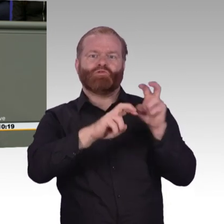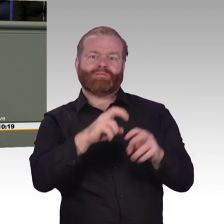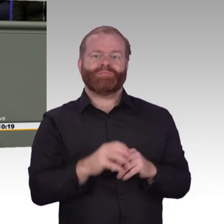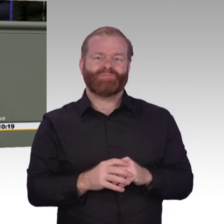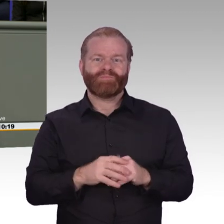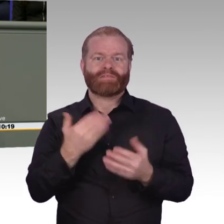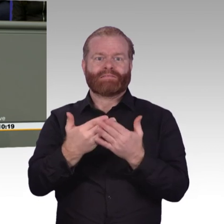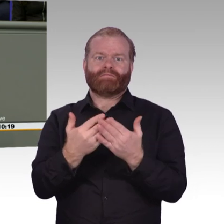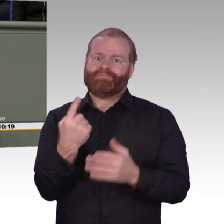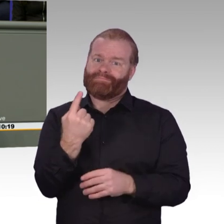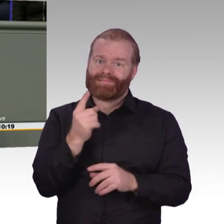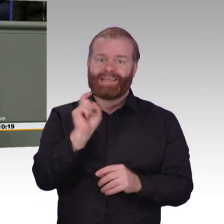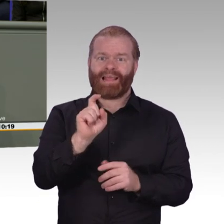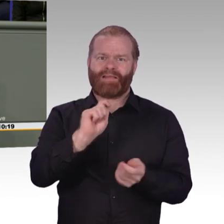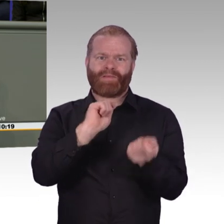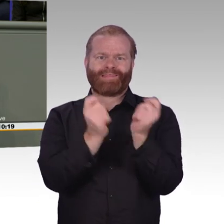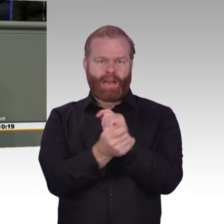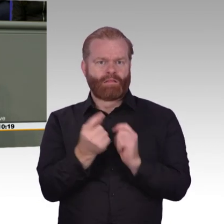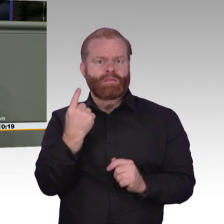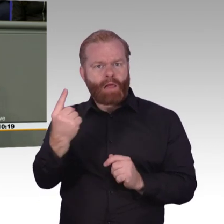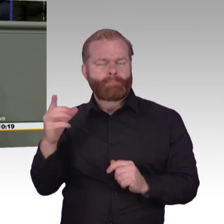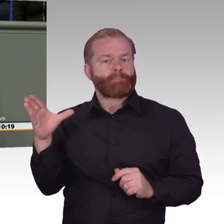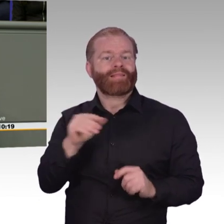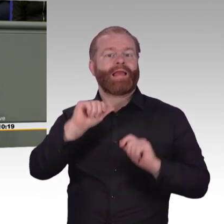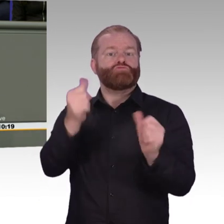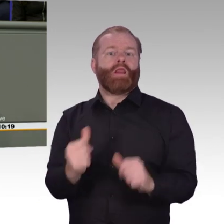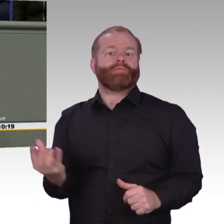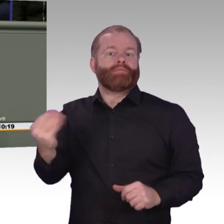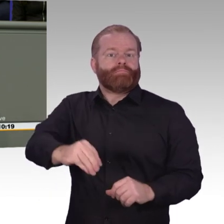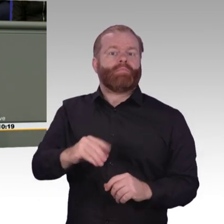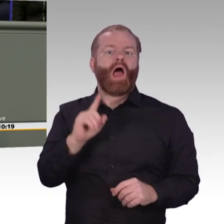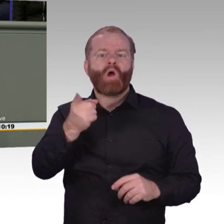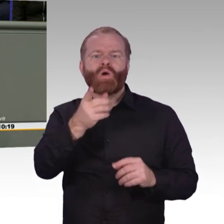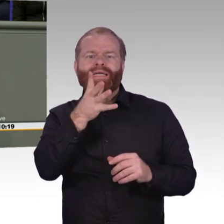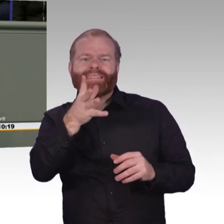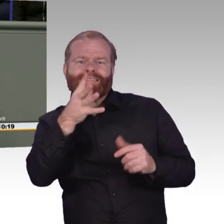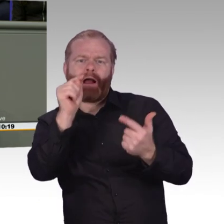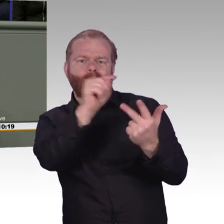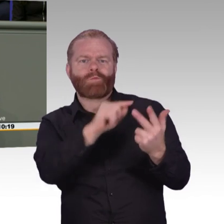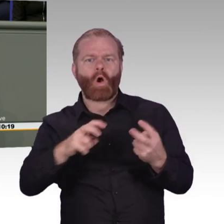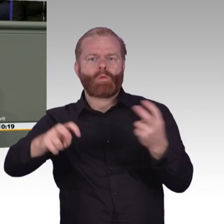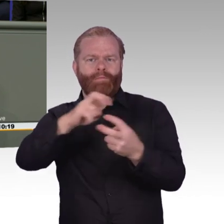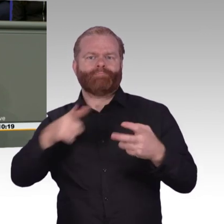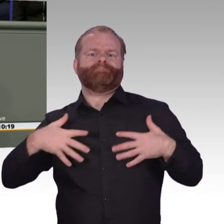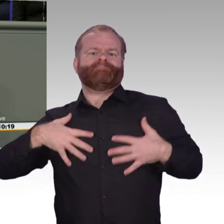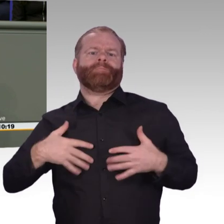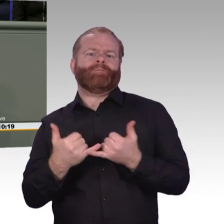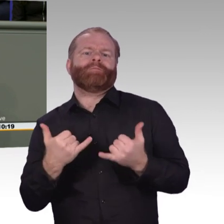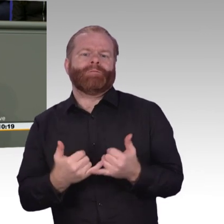Ich danke all denen, die dies zusammengestellt haben und abgebildet haben und allen Ministerien, die daran arbeiten, insbesondere unserer